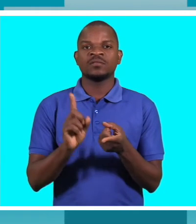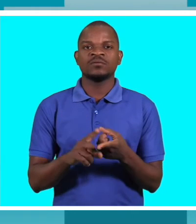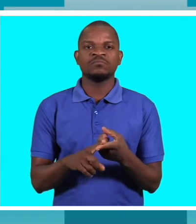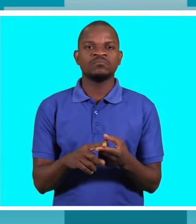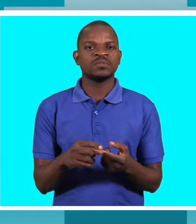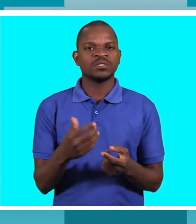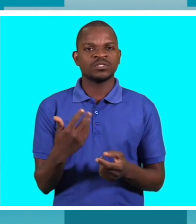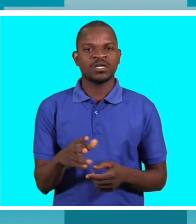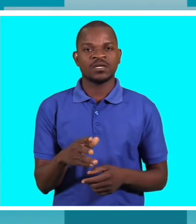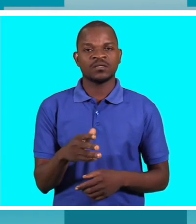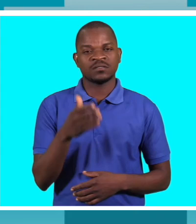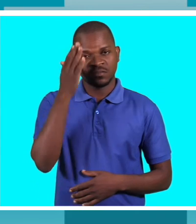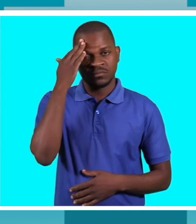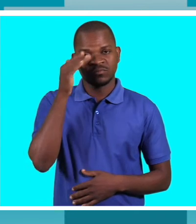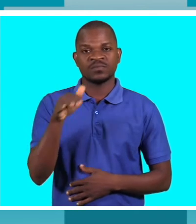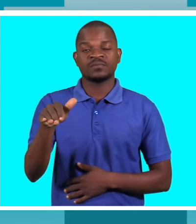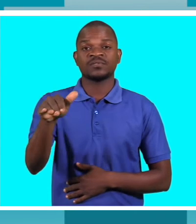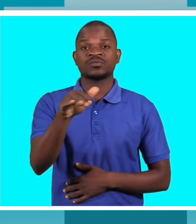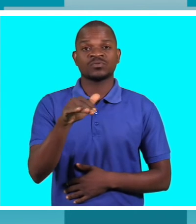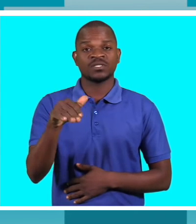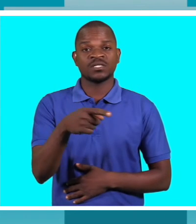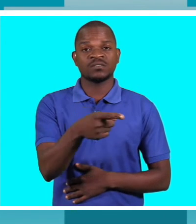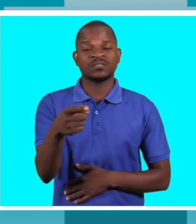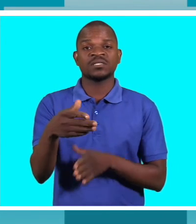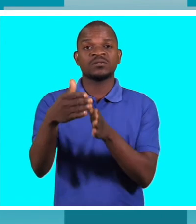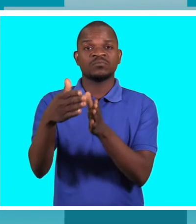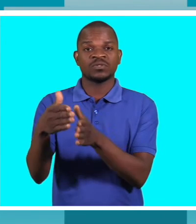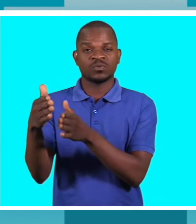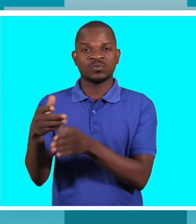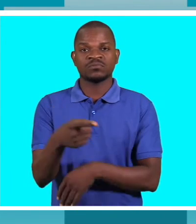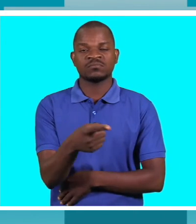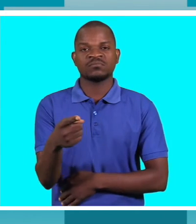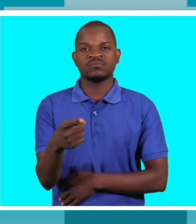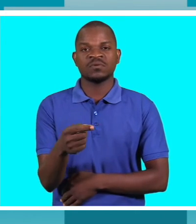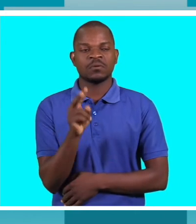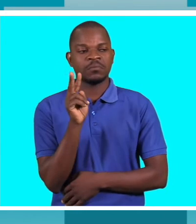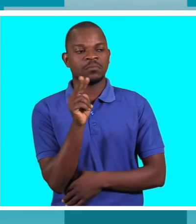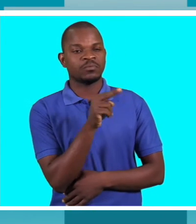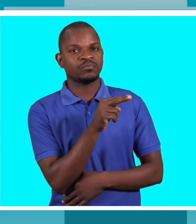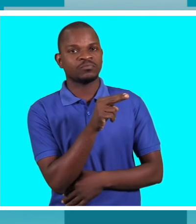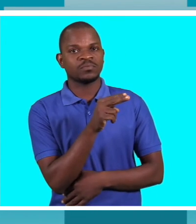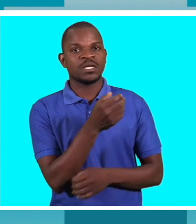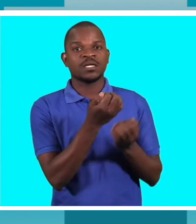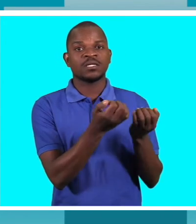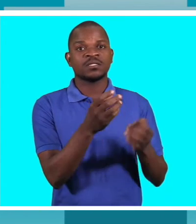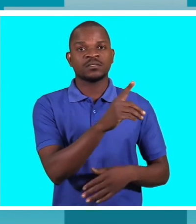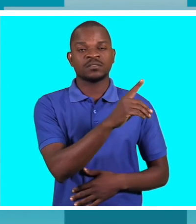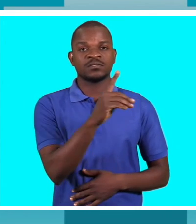a sociedade tem uma forma de ver a criança com deficiência.